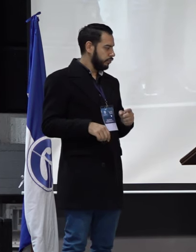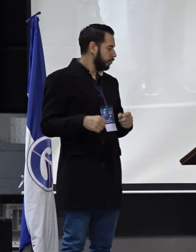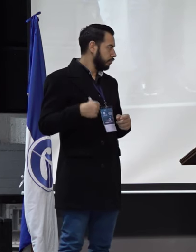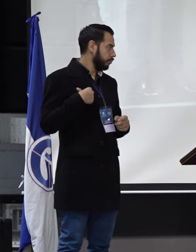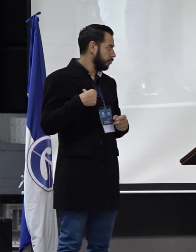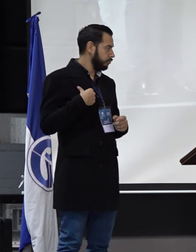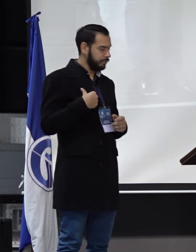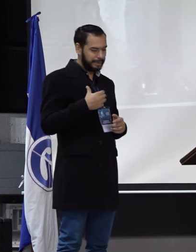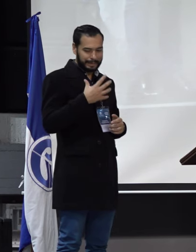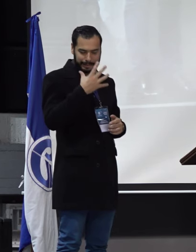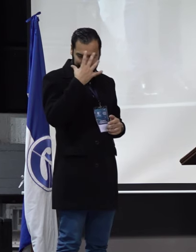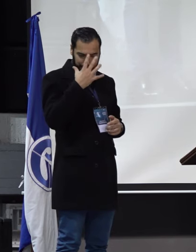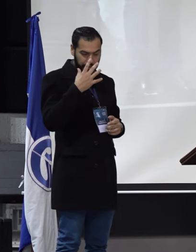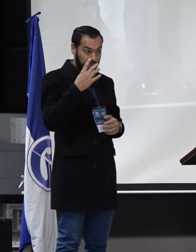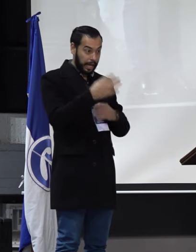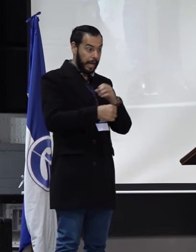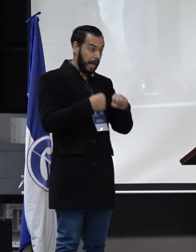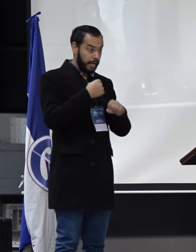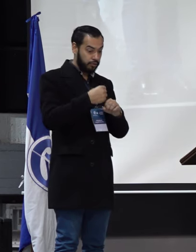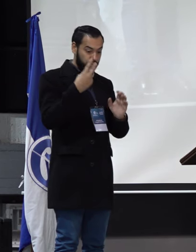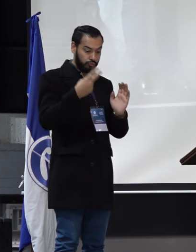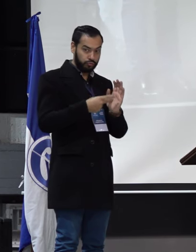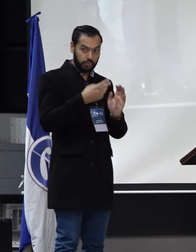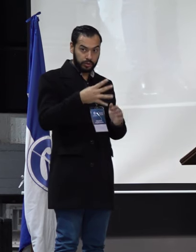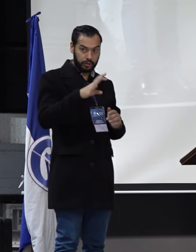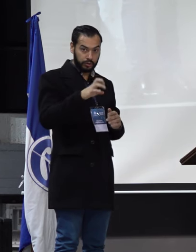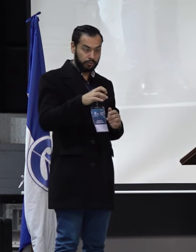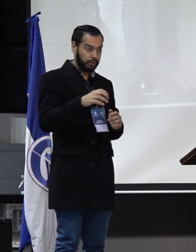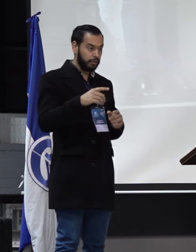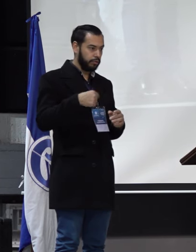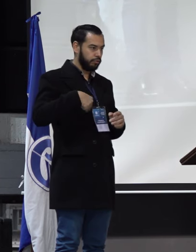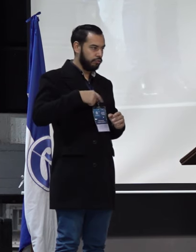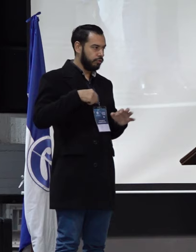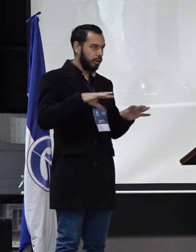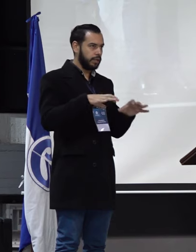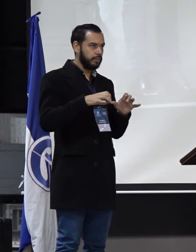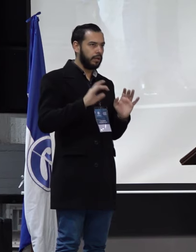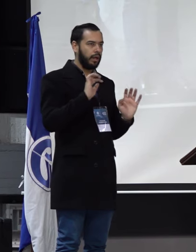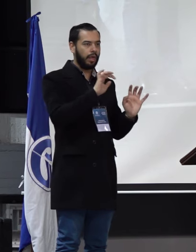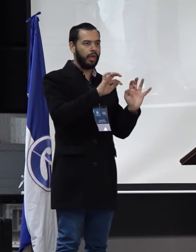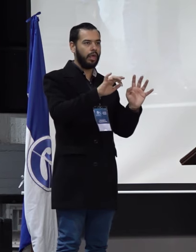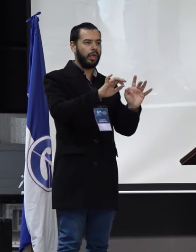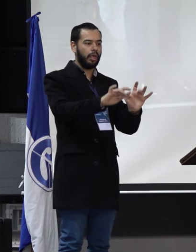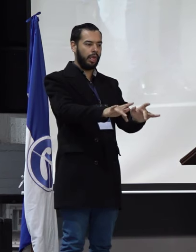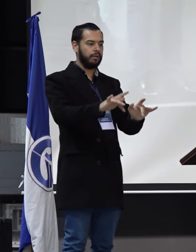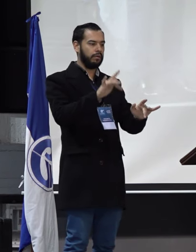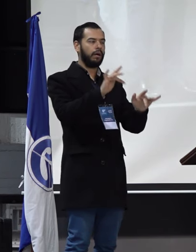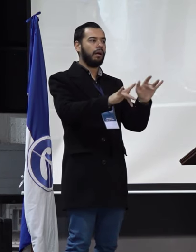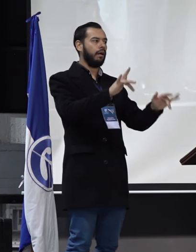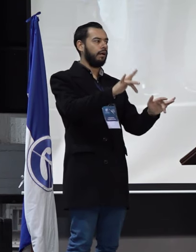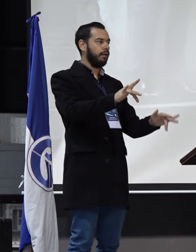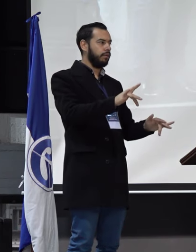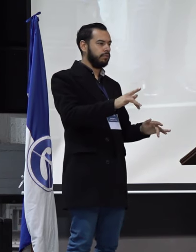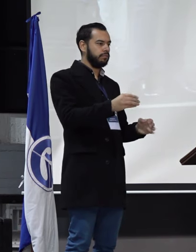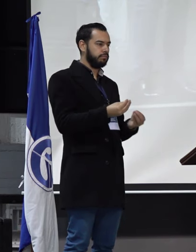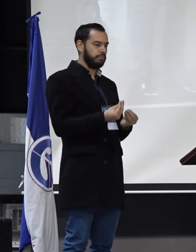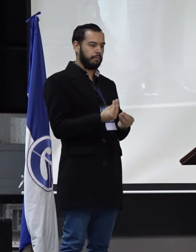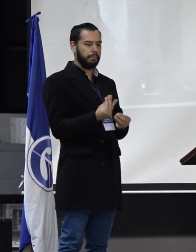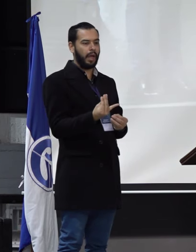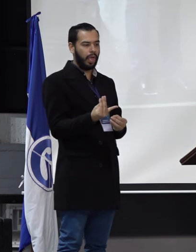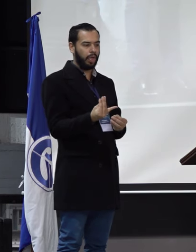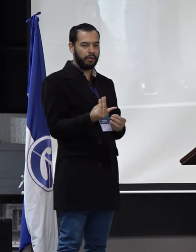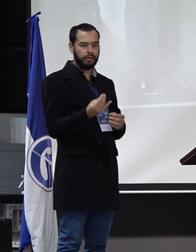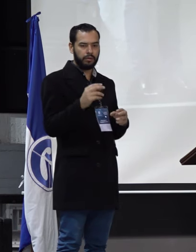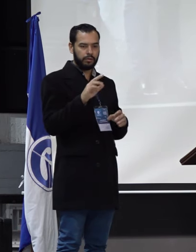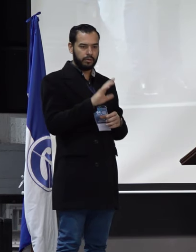presentación. En el año 2019 nosotros estemos haciendo una asamblea presencial, excluyendo el nivel